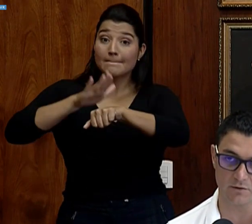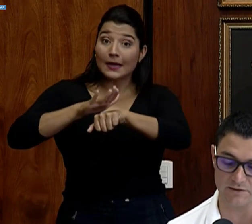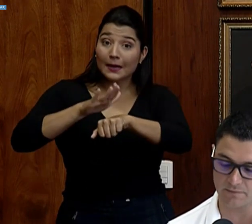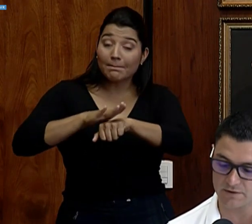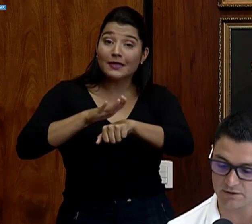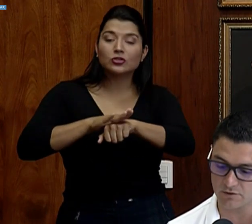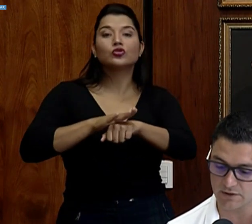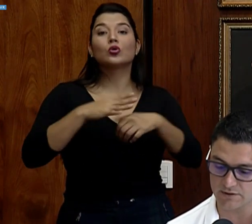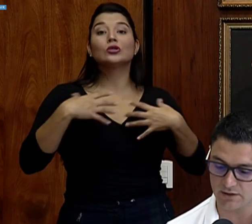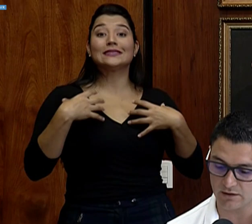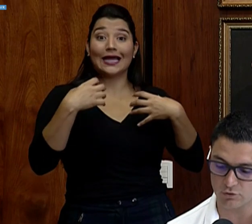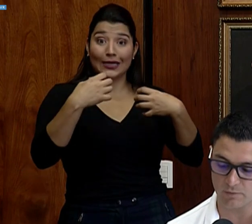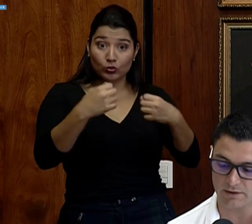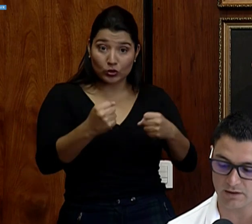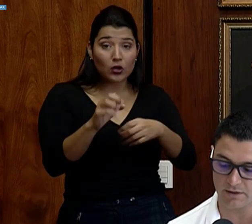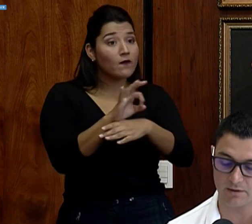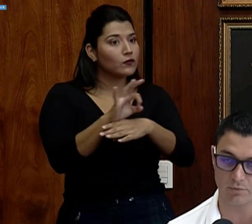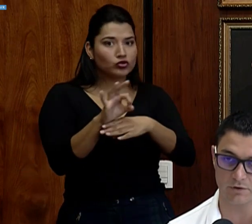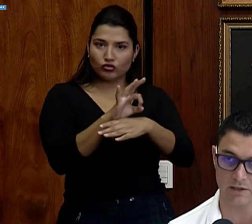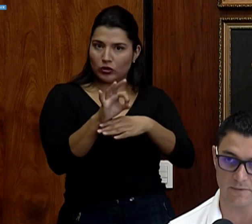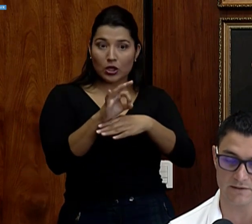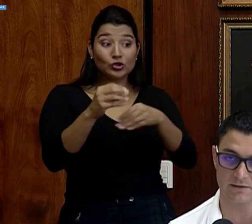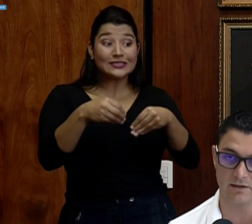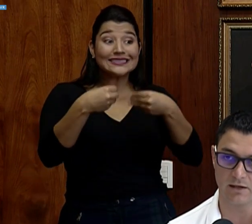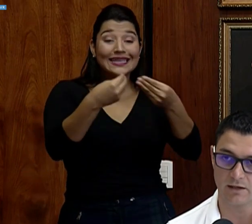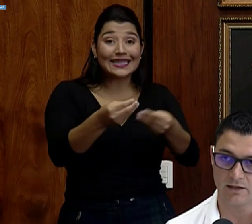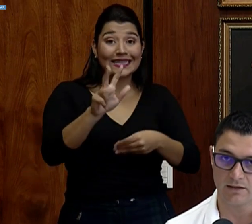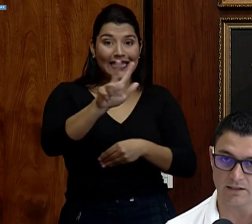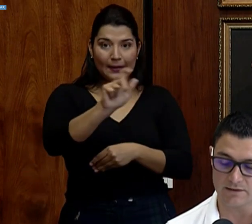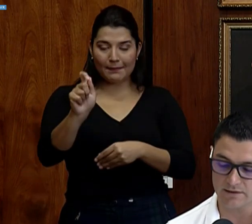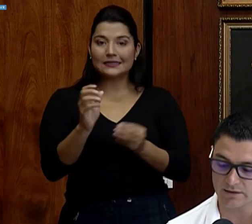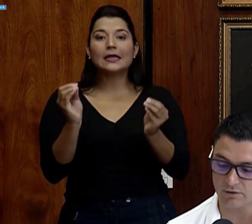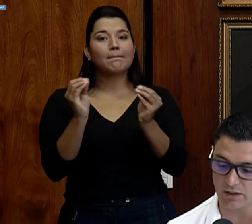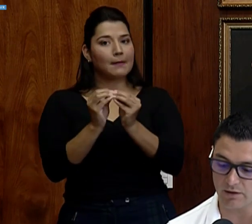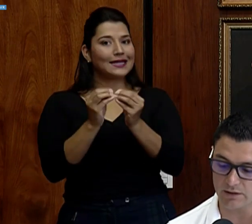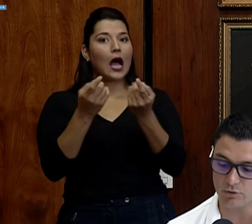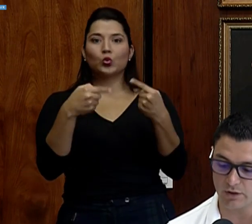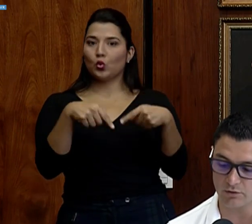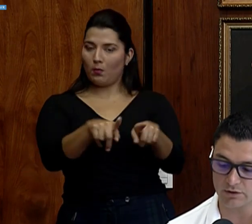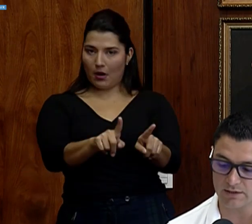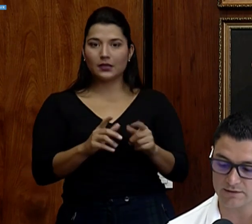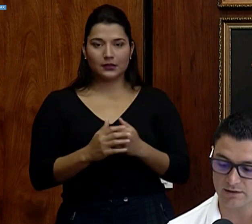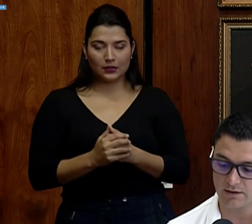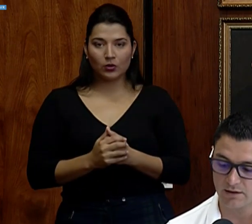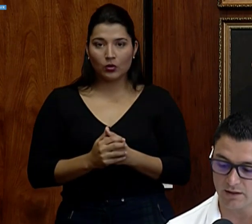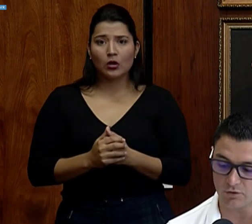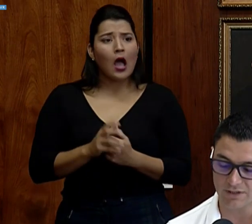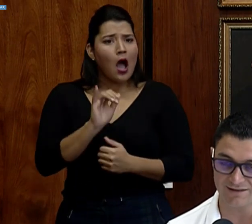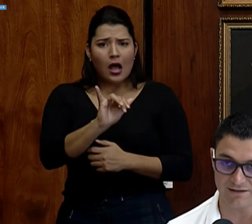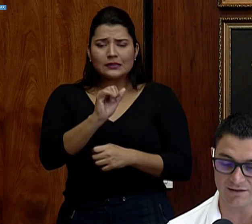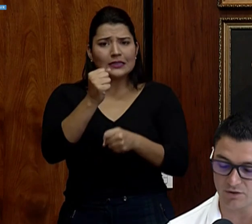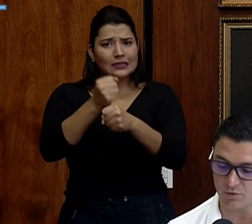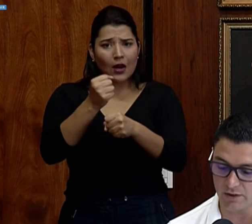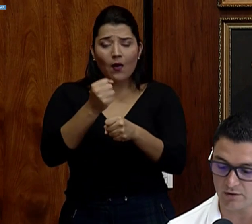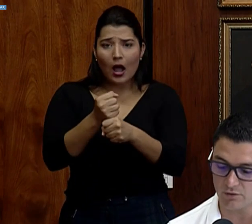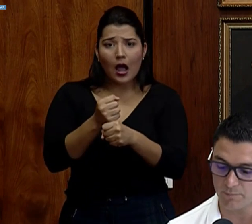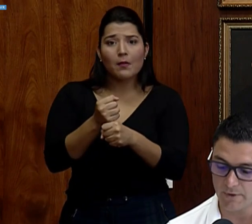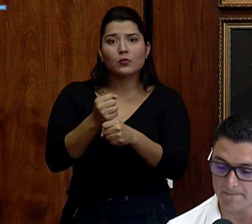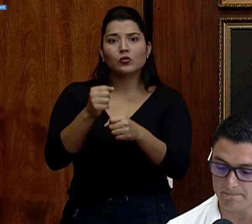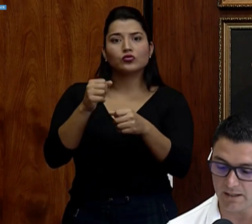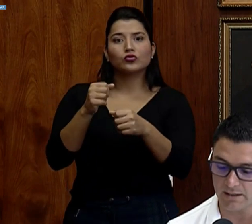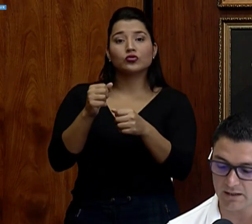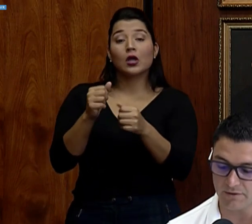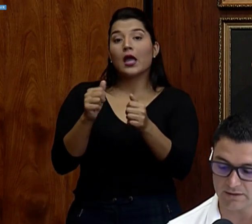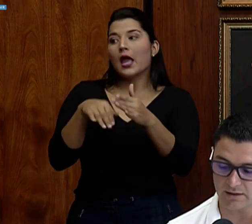a vencer o que estén vencidos se extiendan automáticamente por tres meses. Y así se ha estado trabajando en otras líneas de gobierno